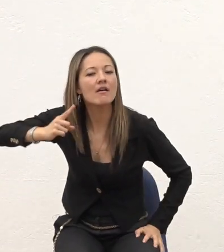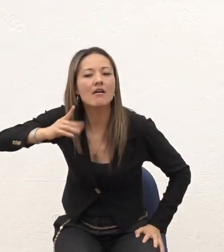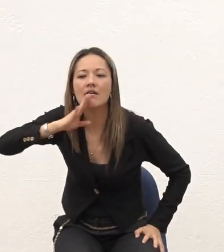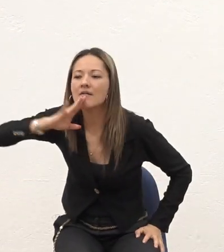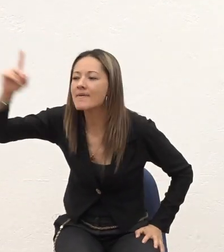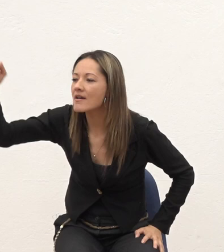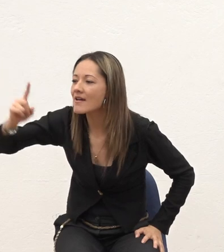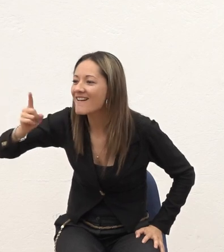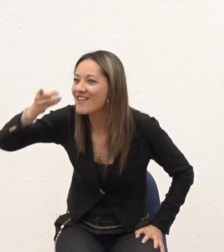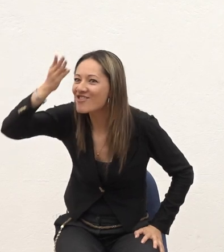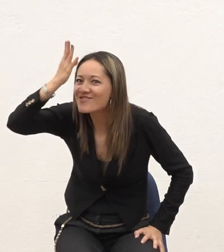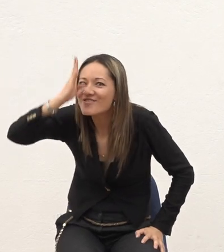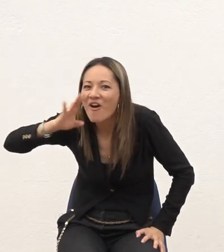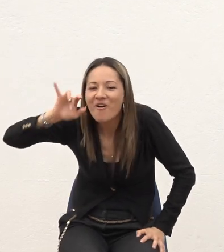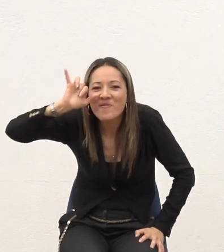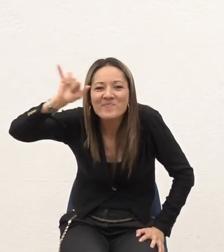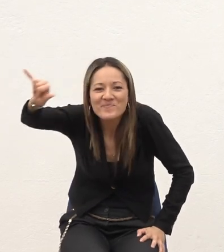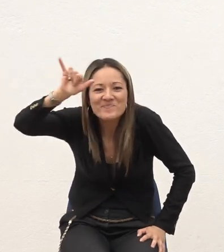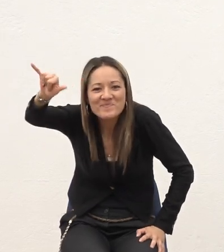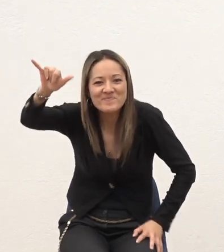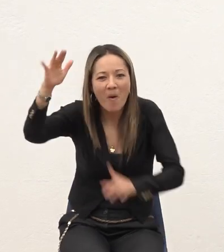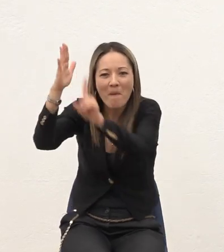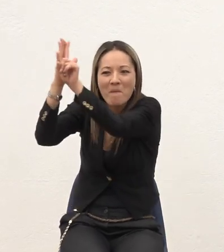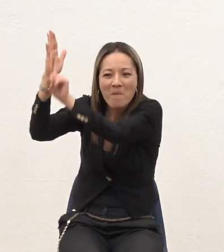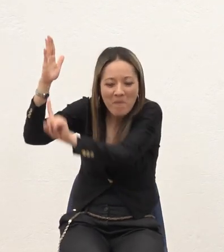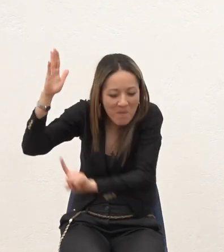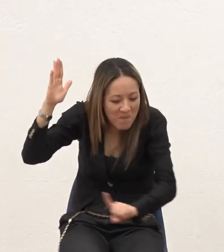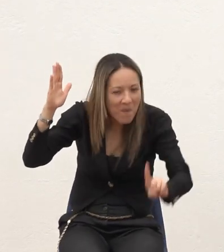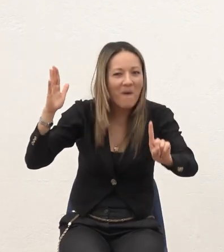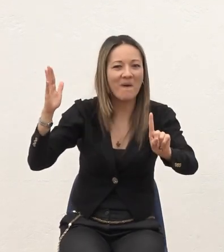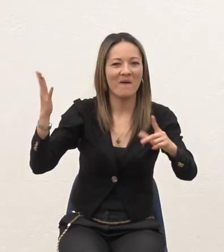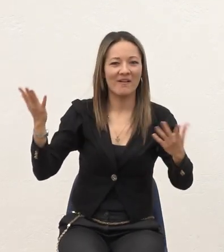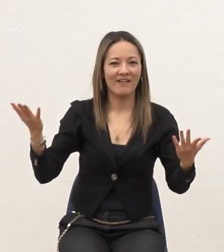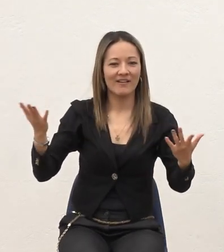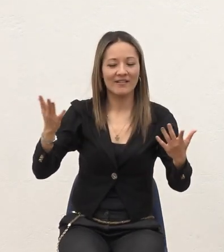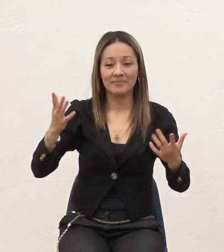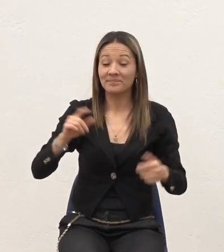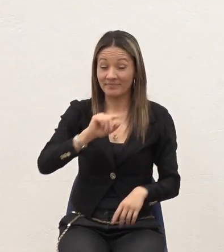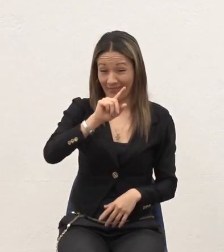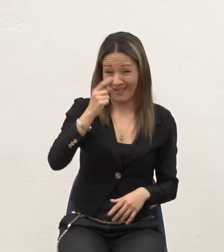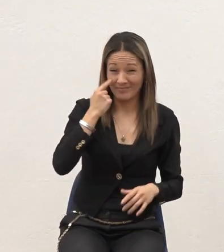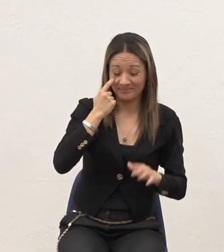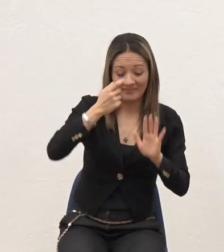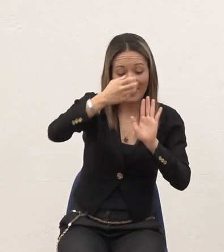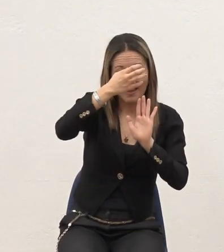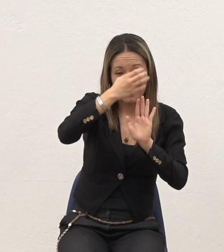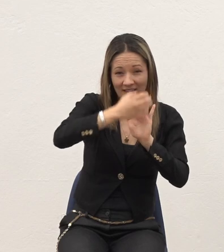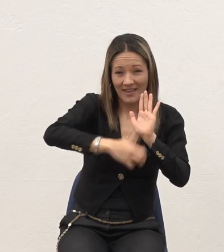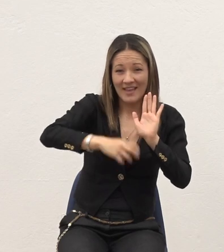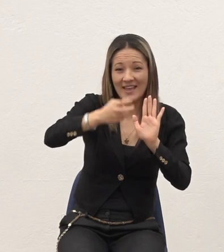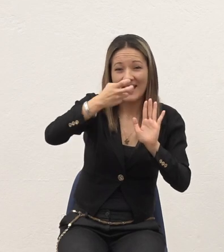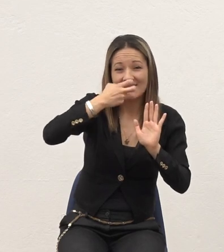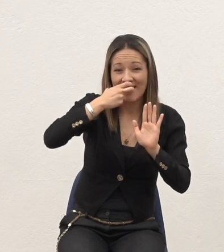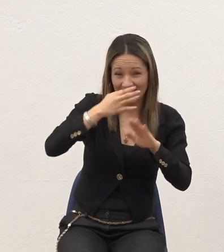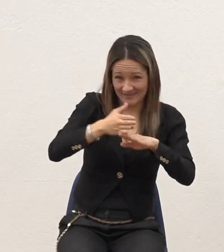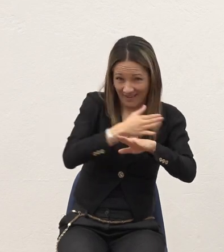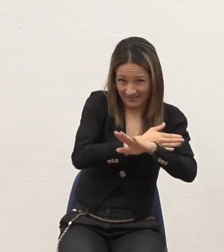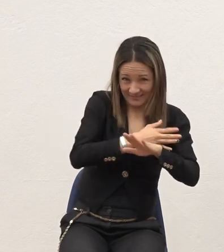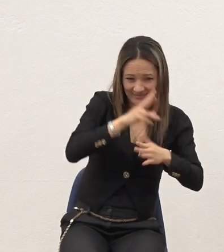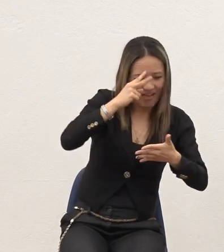Dios mismo En el primero de Isaías Del 7 Estaba diciendo Que Dios mismo Nos iba a dar La señal